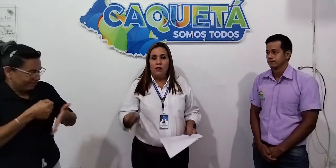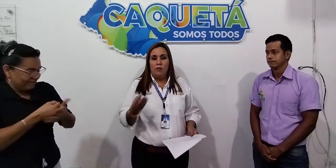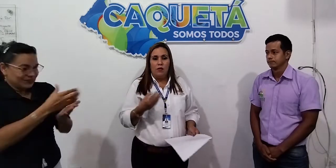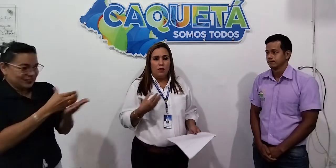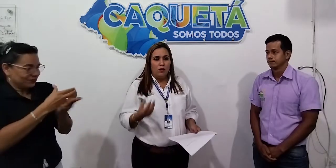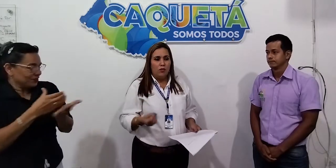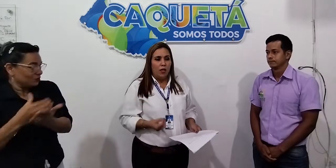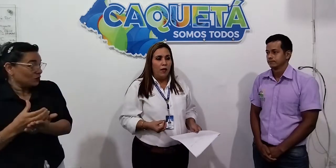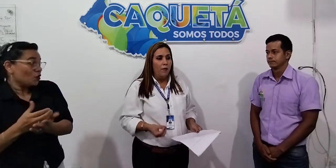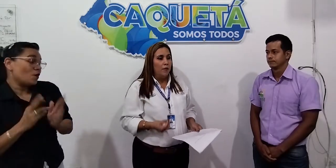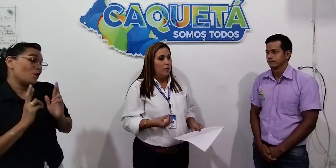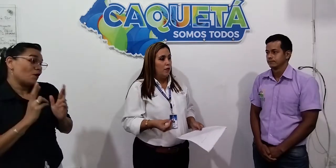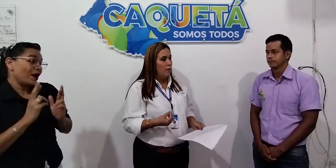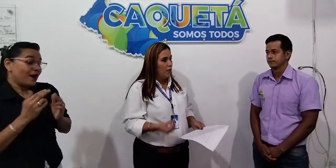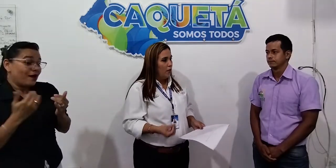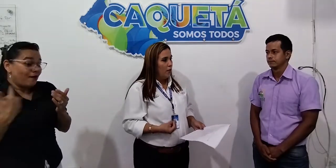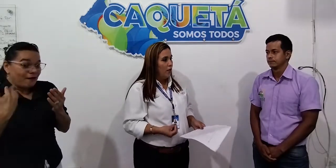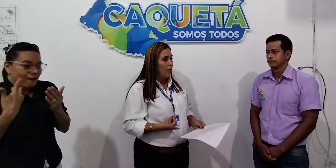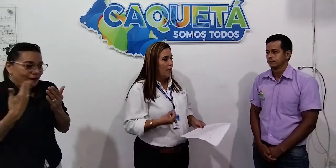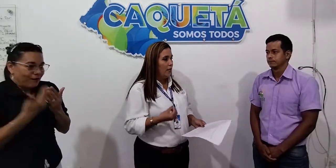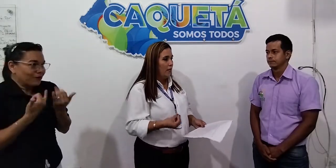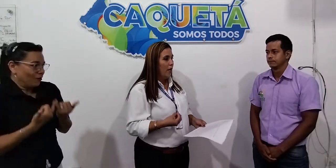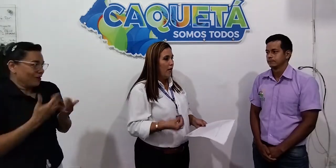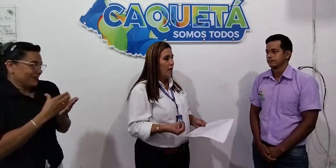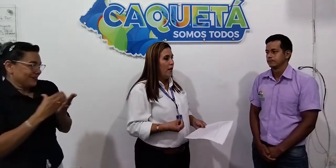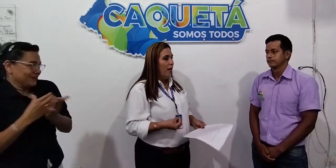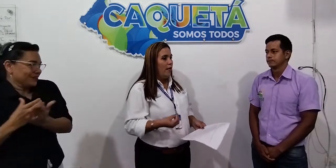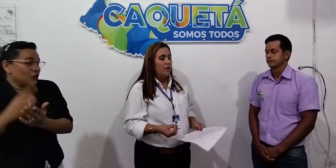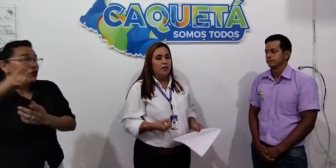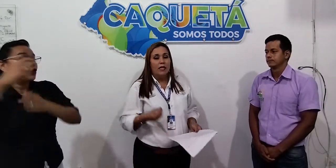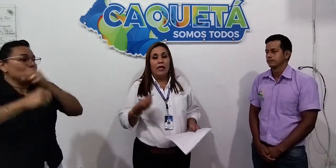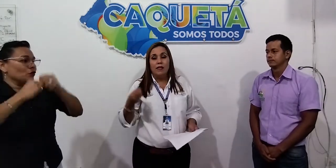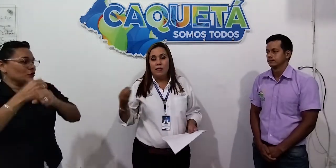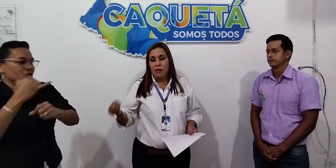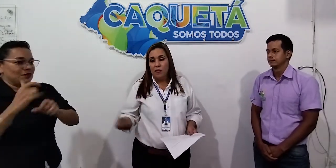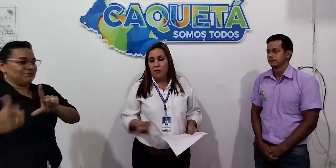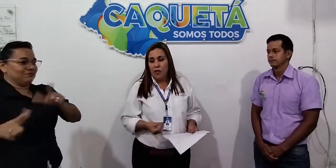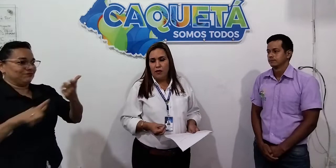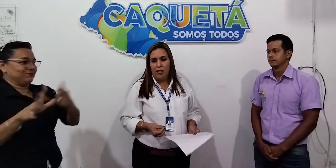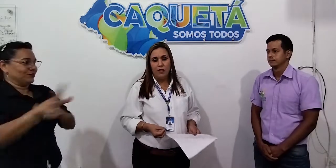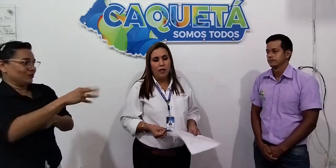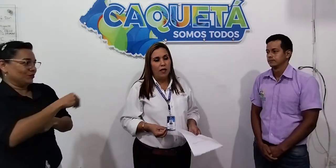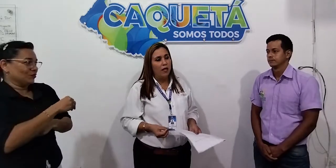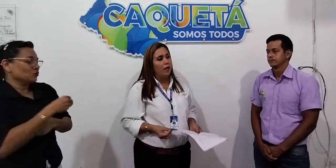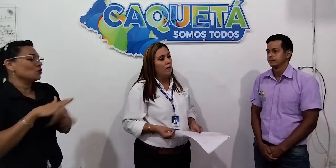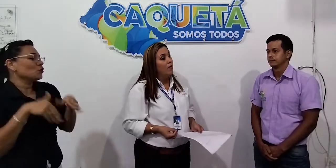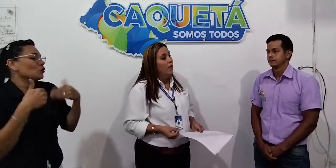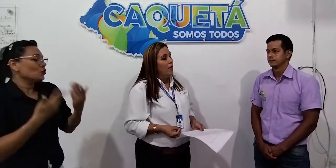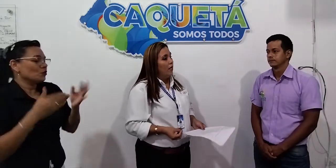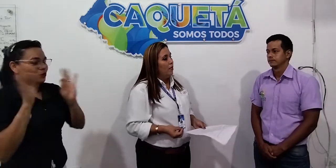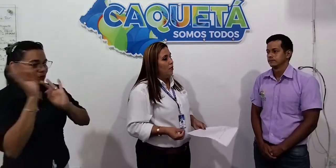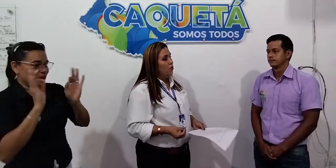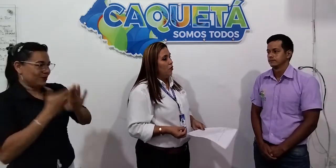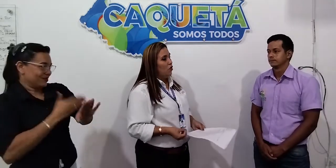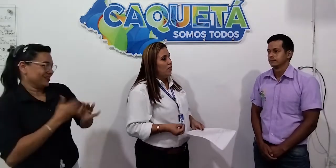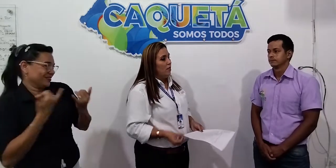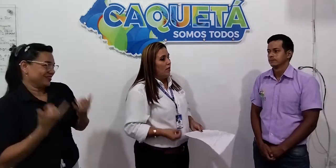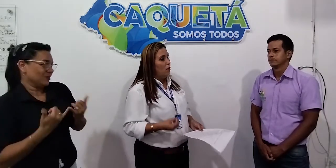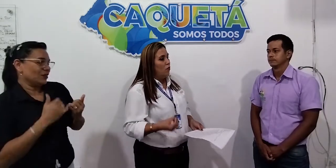estamos haciendo ya precisamente que se haga a través de las diferentes instituciones de salud